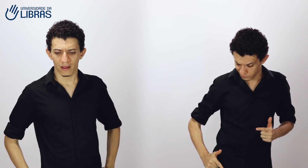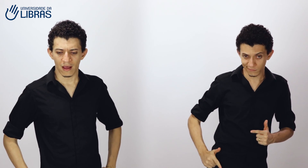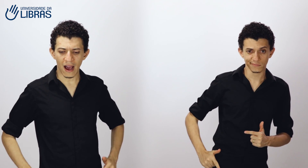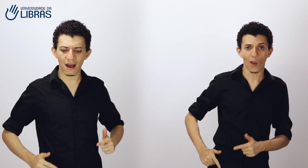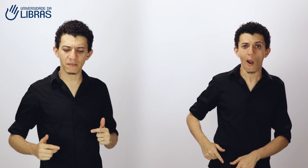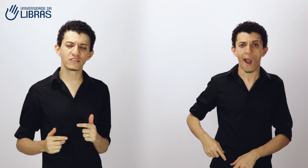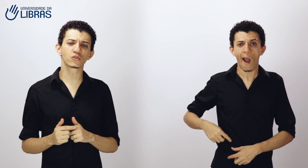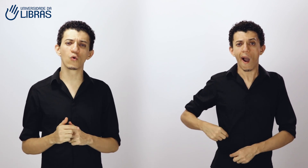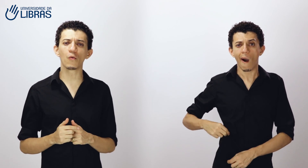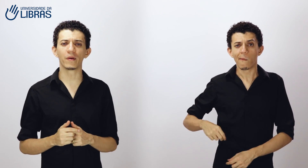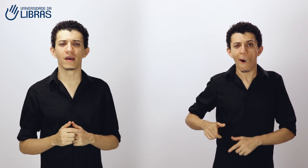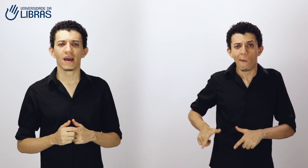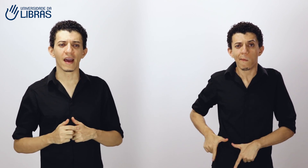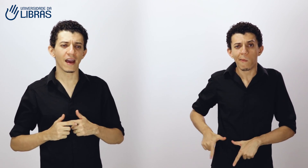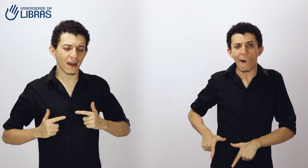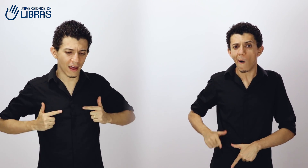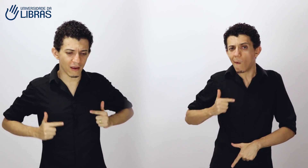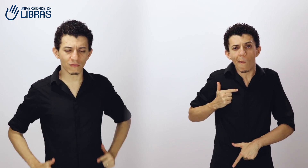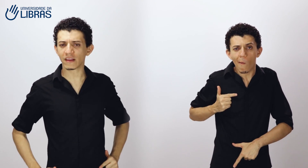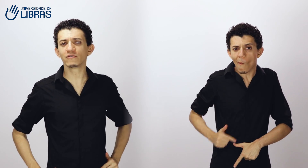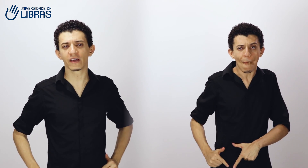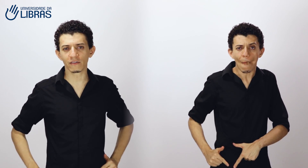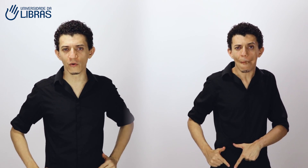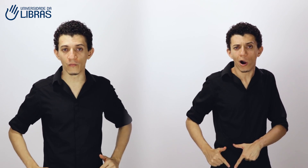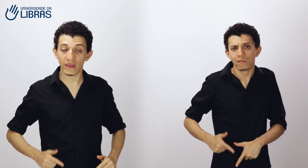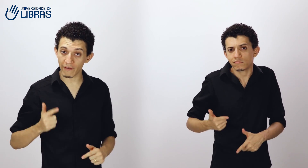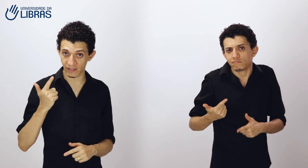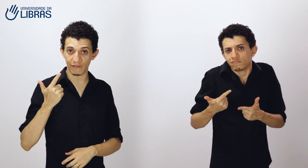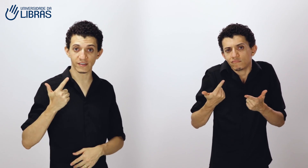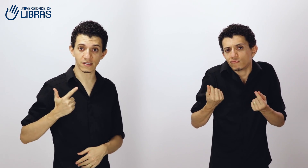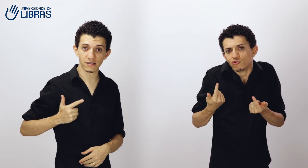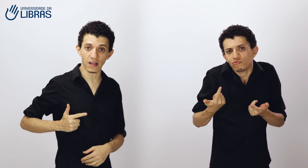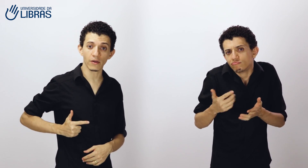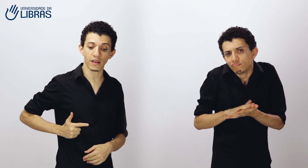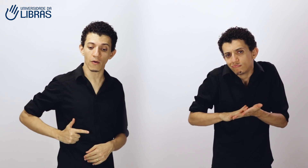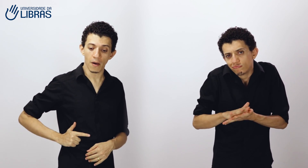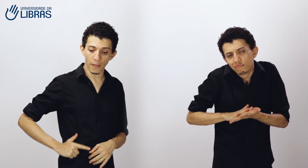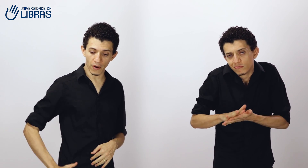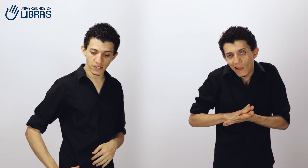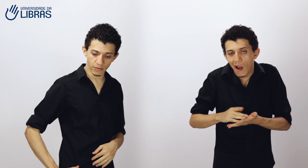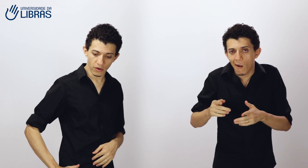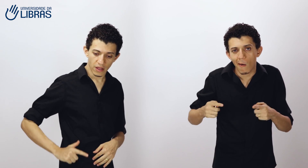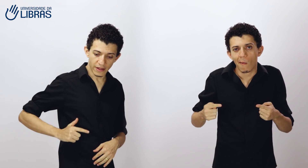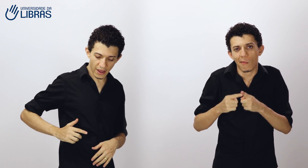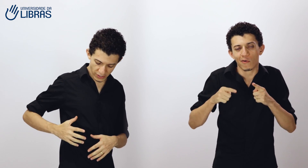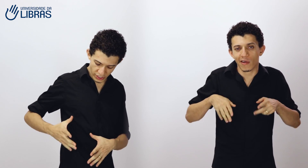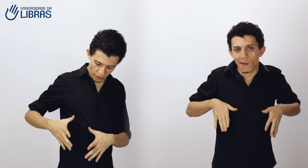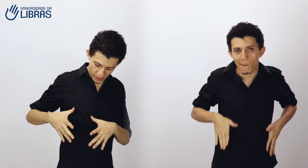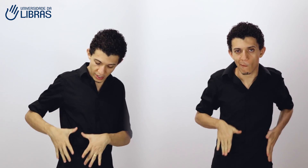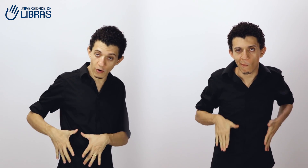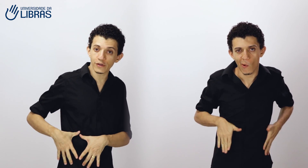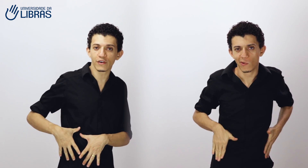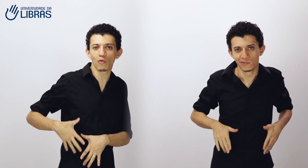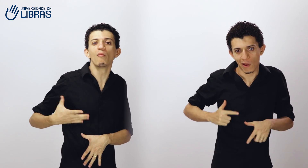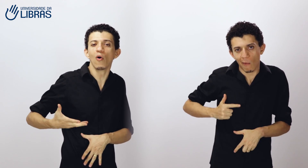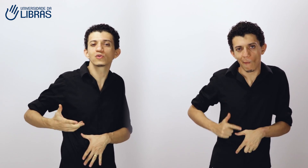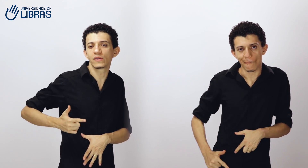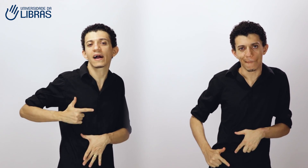Ah, me desculpe. Eu não tenho dinheiro nenhum. E aí você vai fazer esse sinal, então, próximo da região aqui, onde fica o bolso da